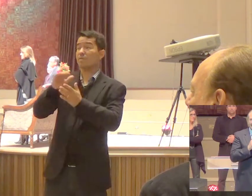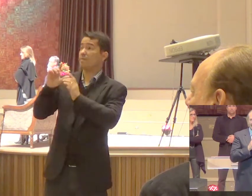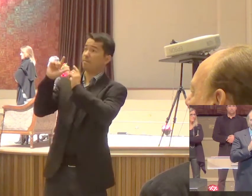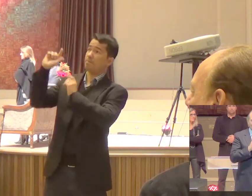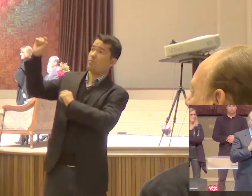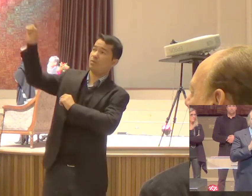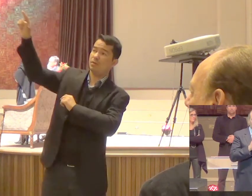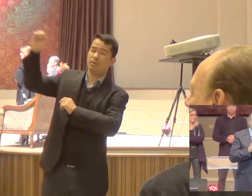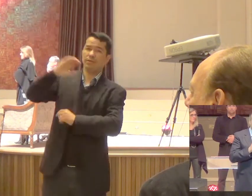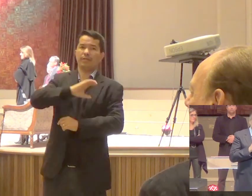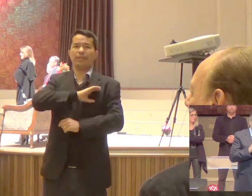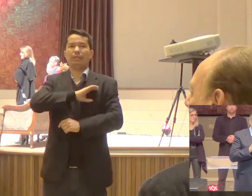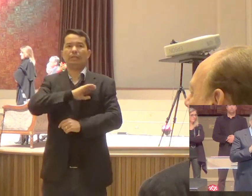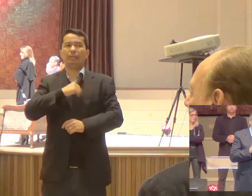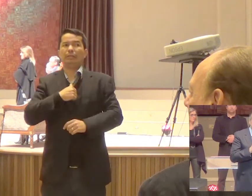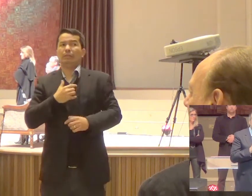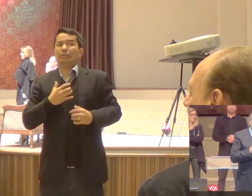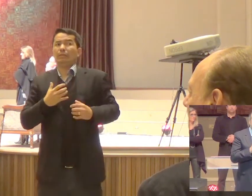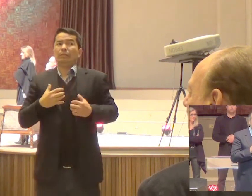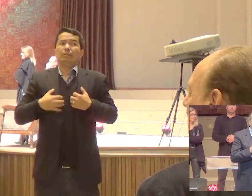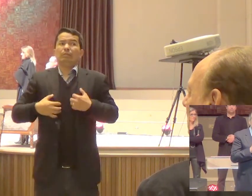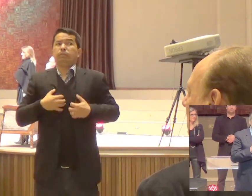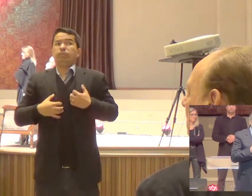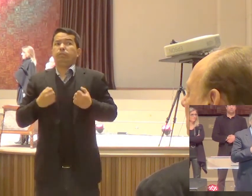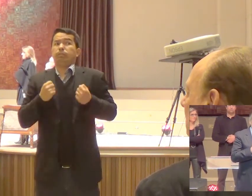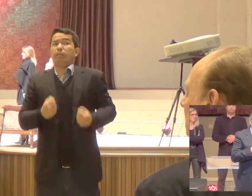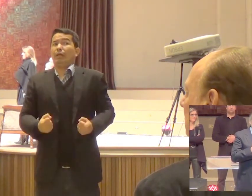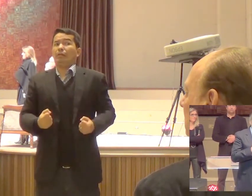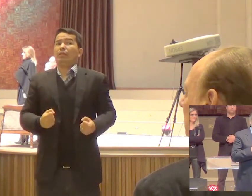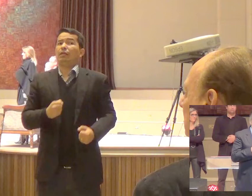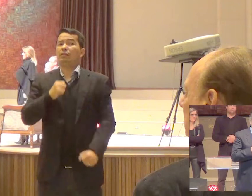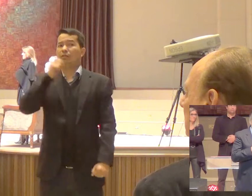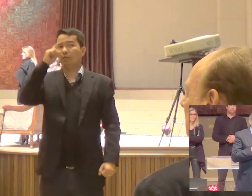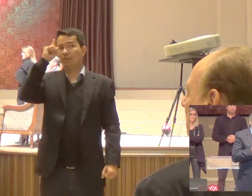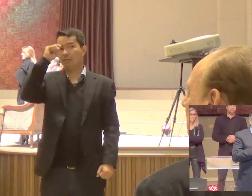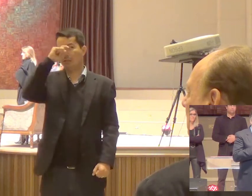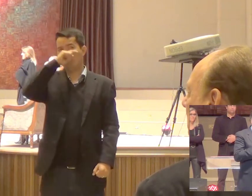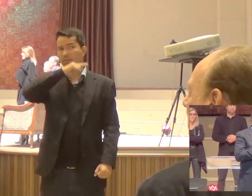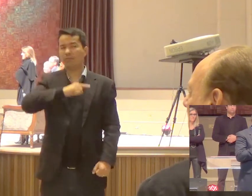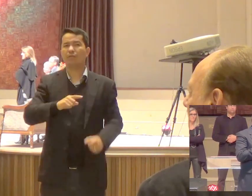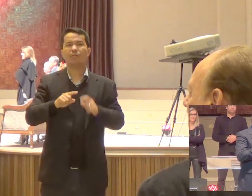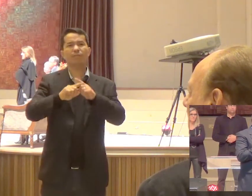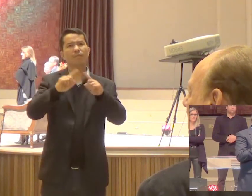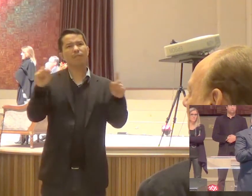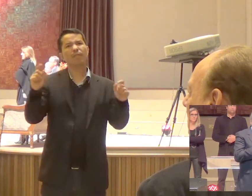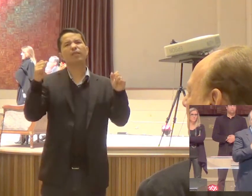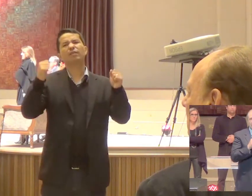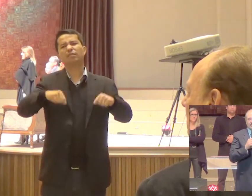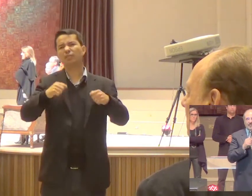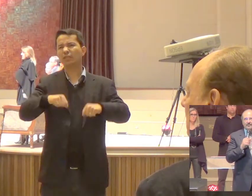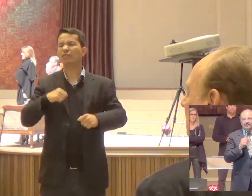E isso é o que mais pesa Mas é necessário Para todo mundo É necessário